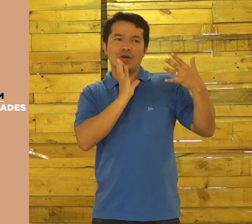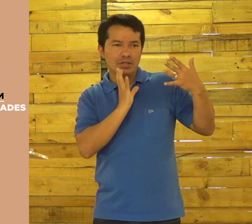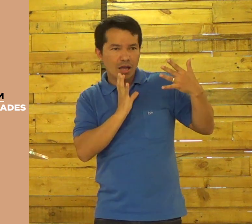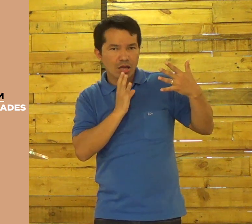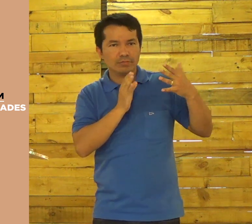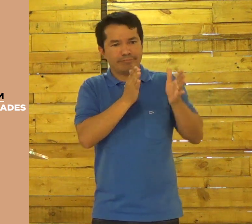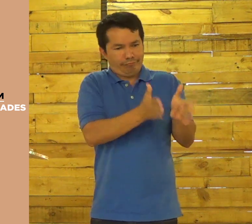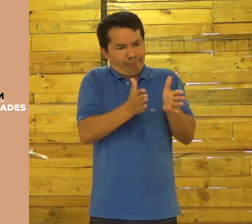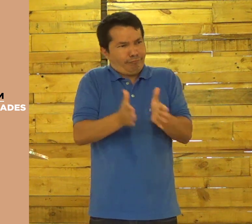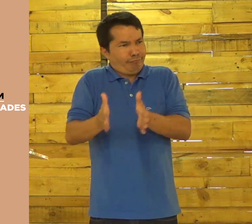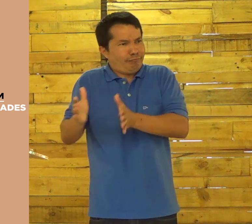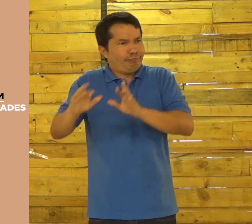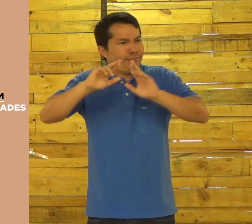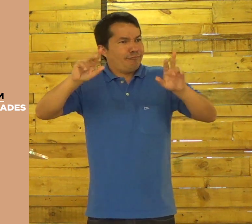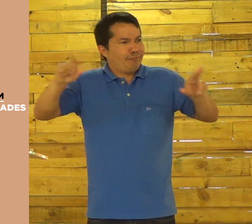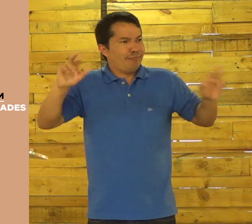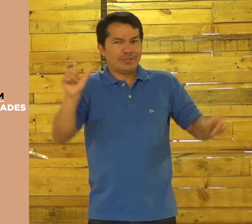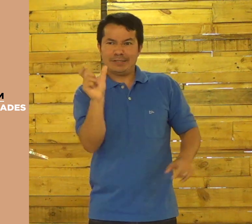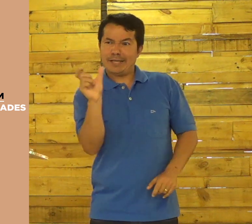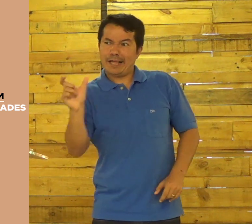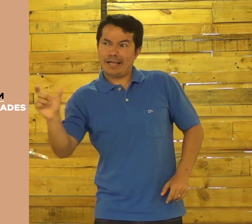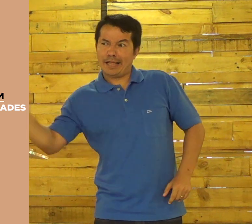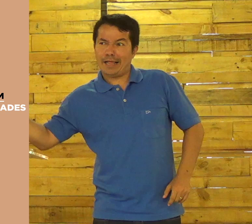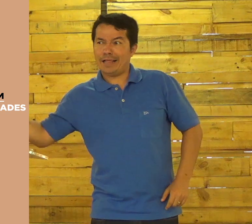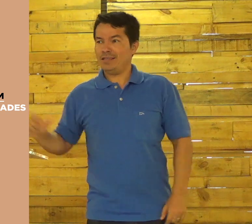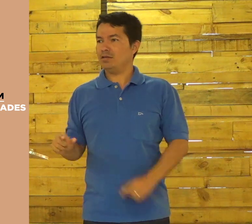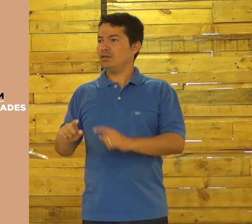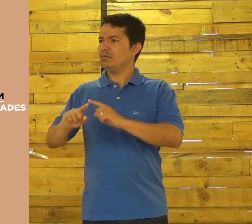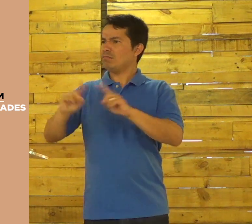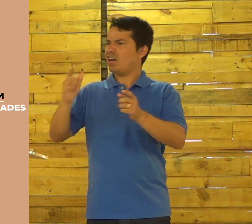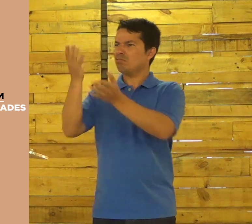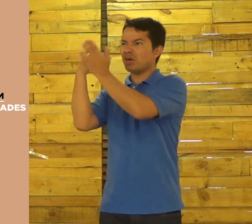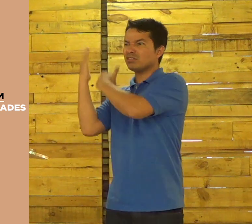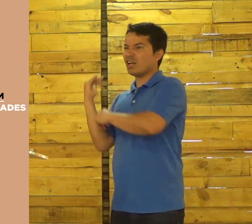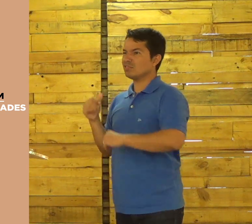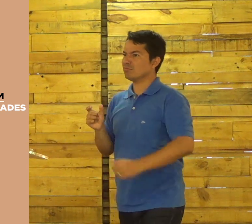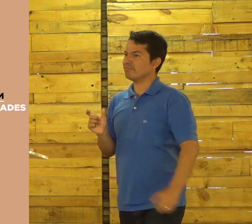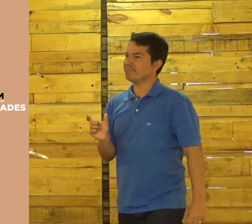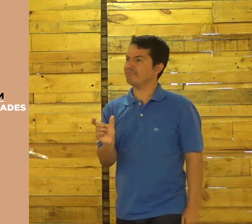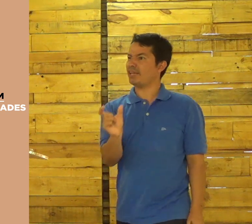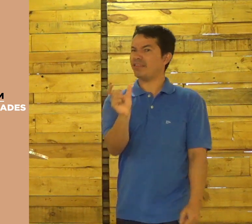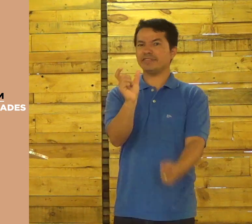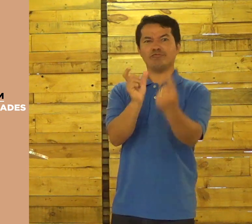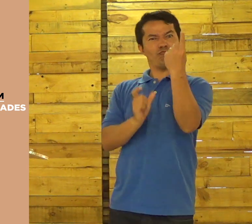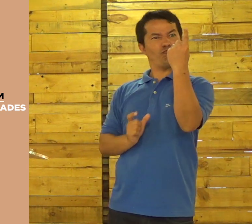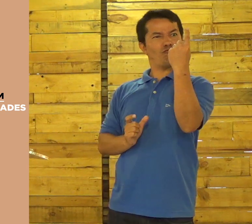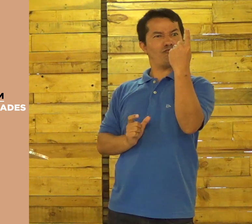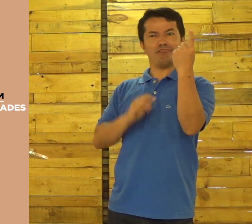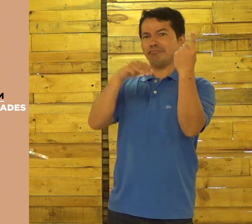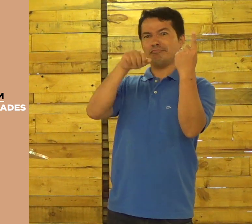E acho, tem várias nomenclaturas para alguns